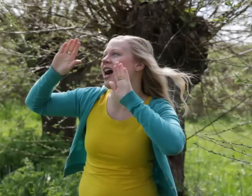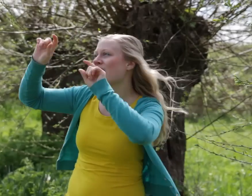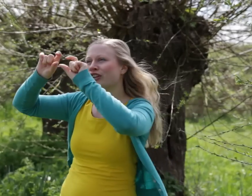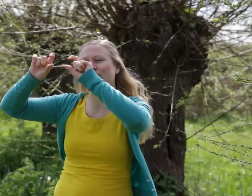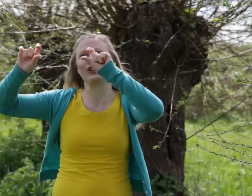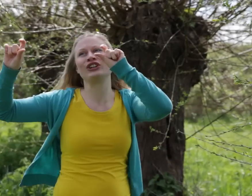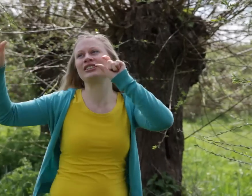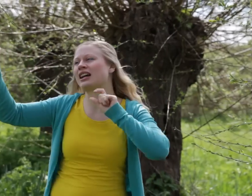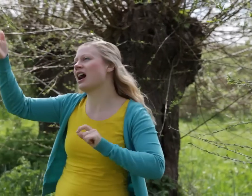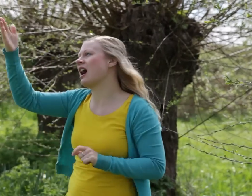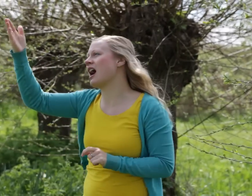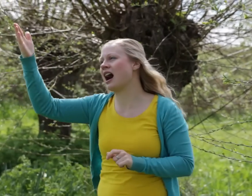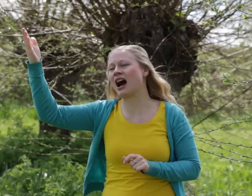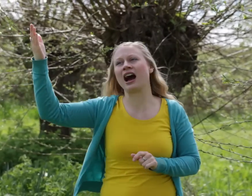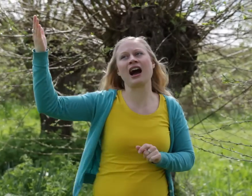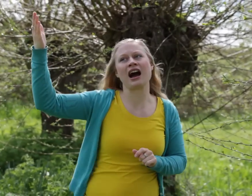heilige naam